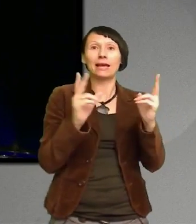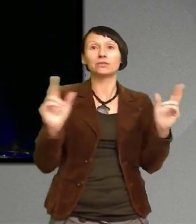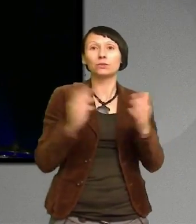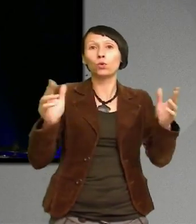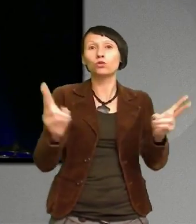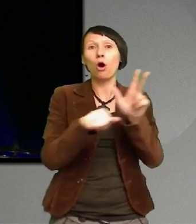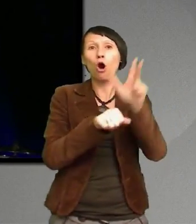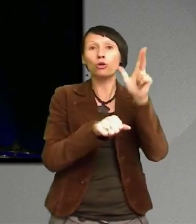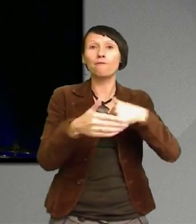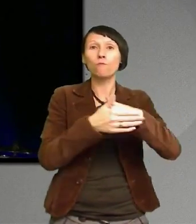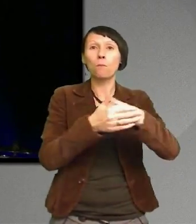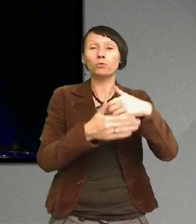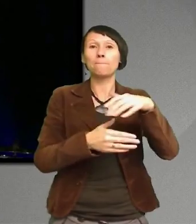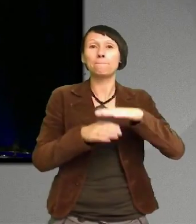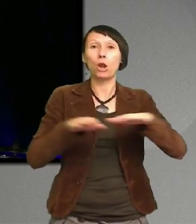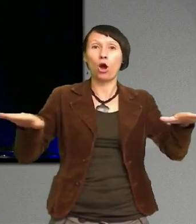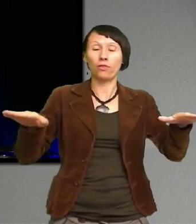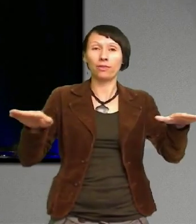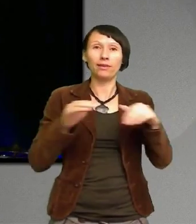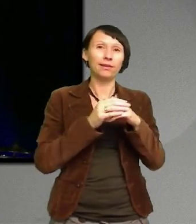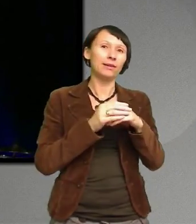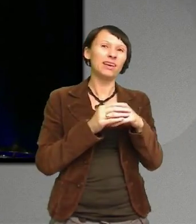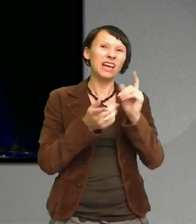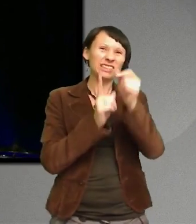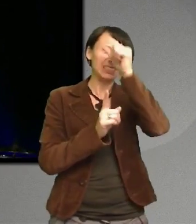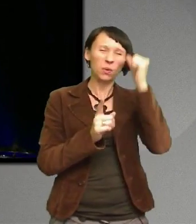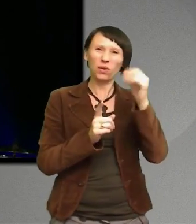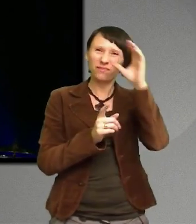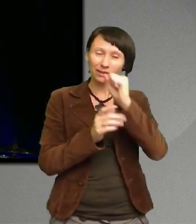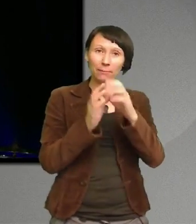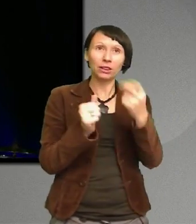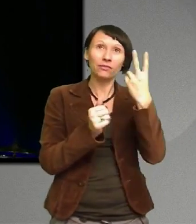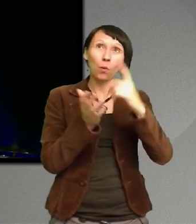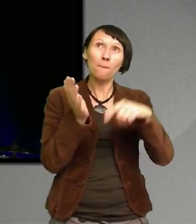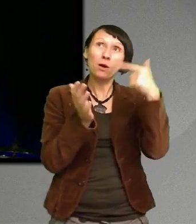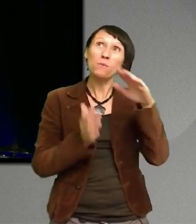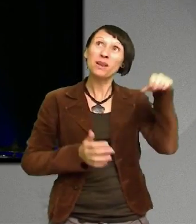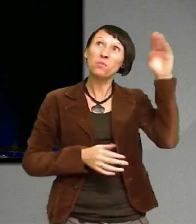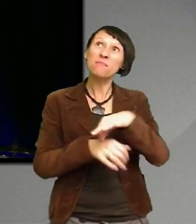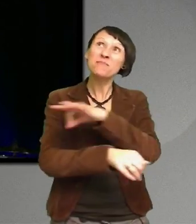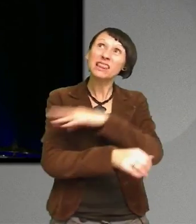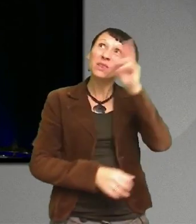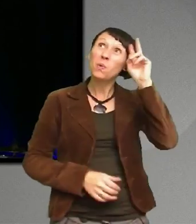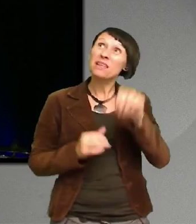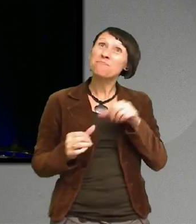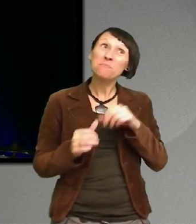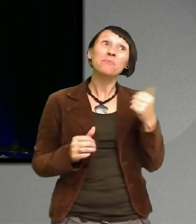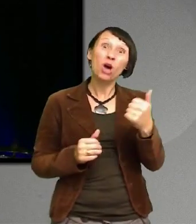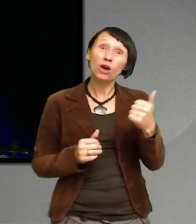säger att det behövdes 2,7 miljoner meter toalettpapper Åts 300 000